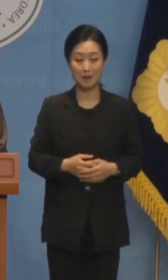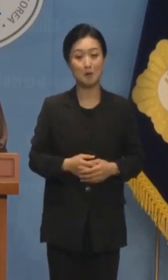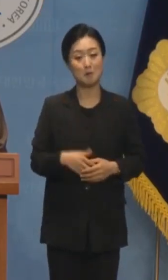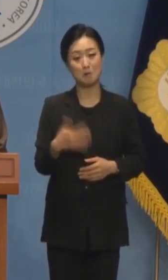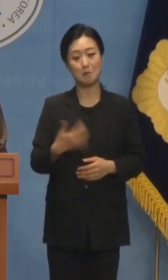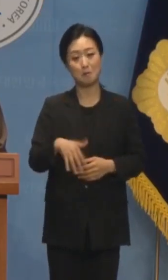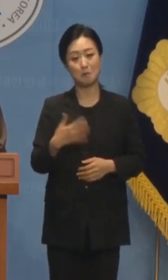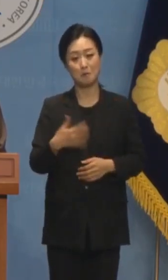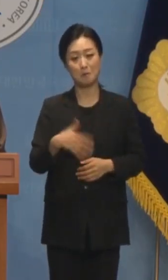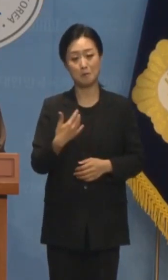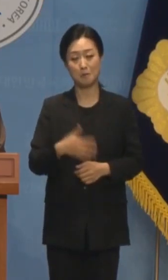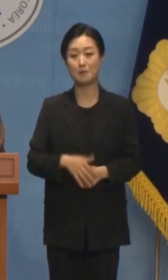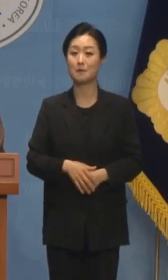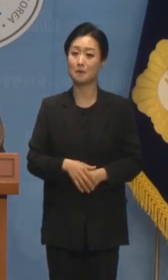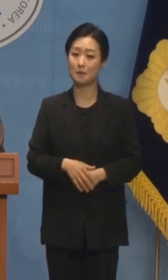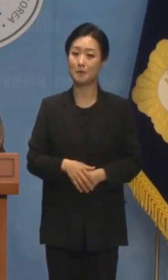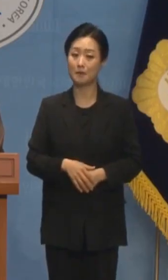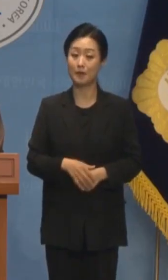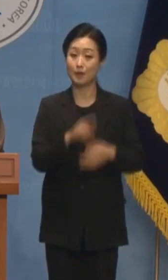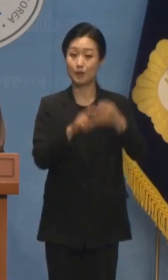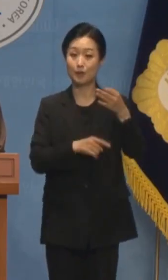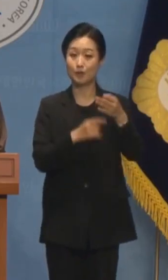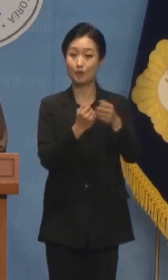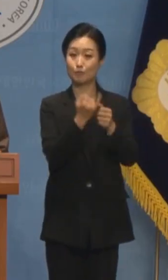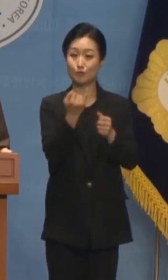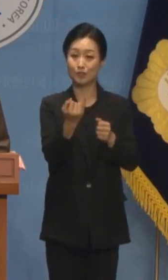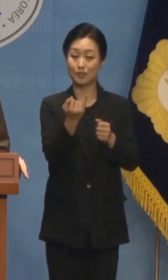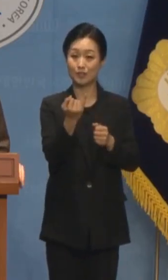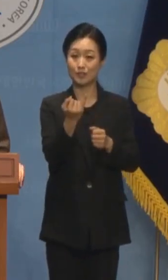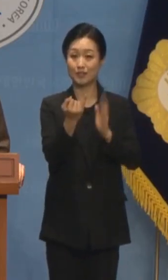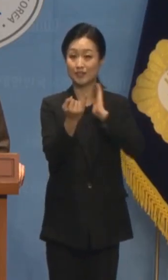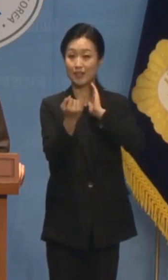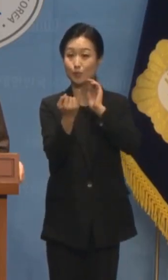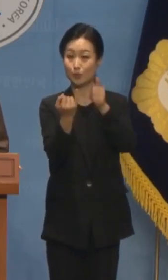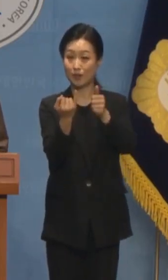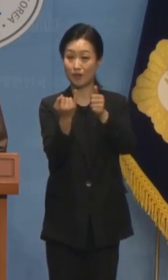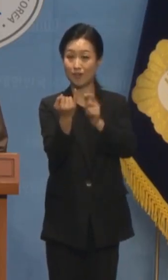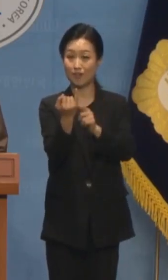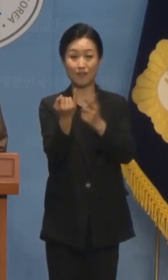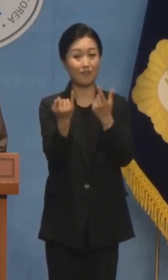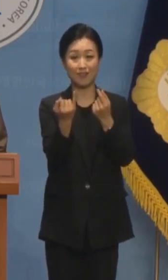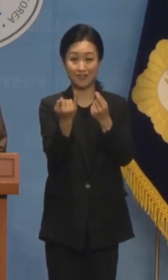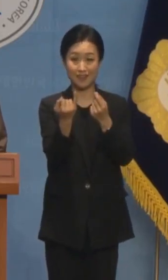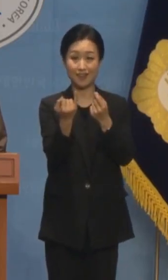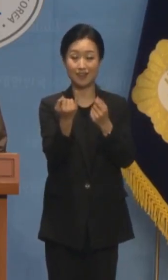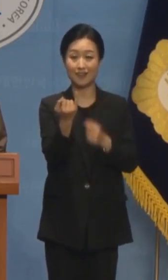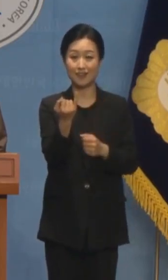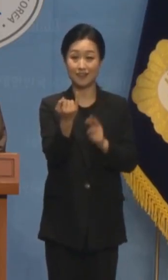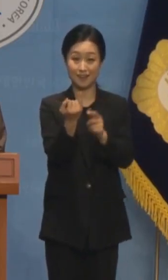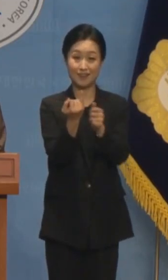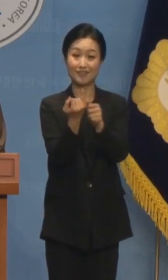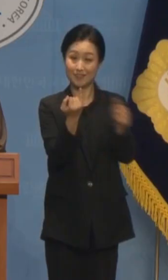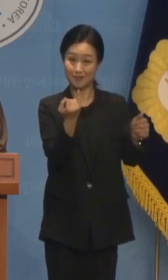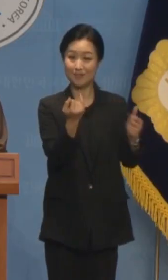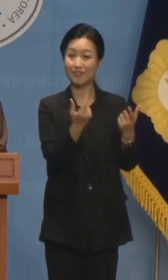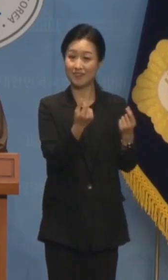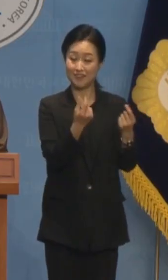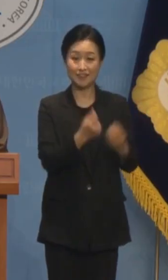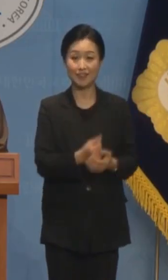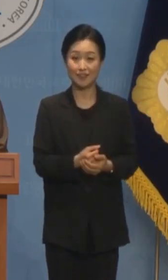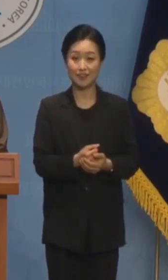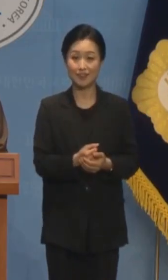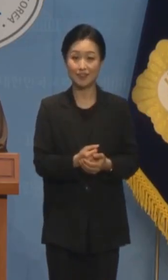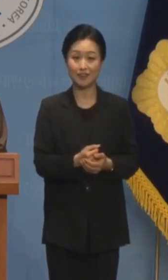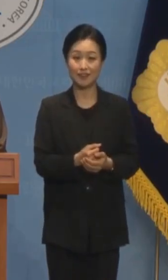잡습니다 김건희 대통령 윤석열 영부남의 김건희 정권인가 봅니다 황제